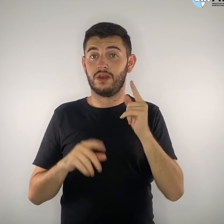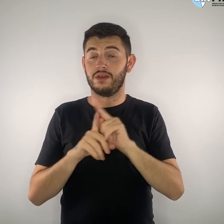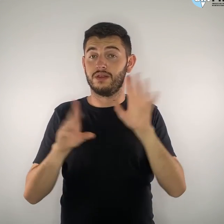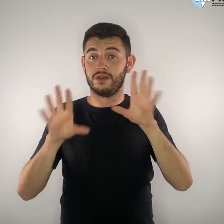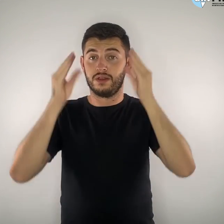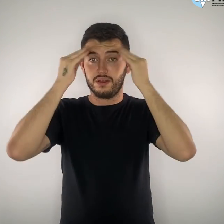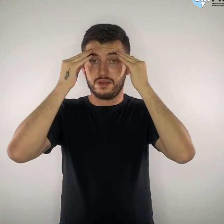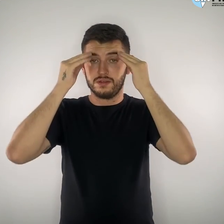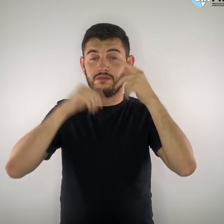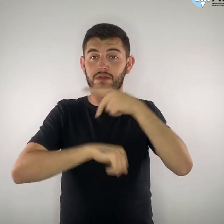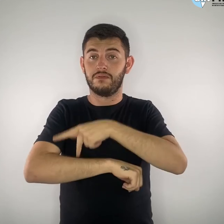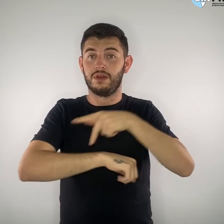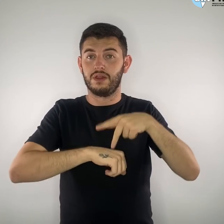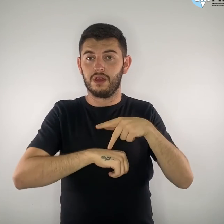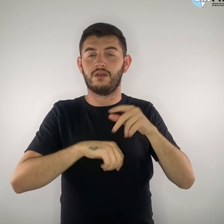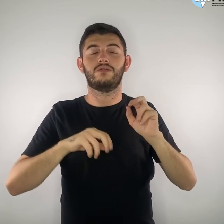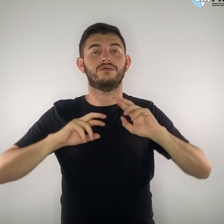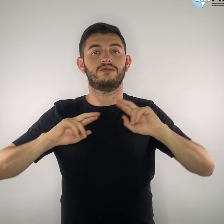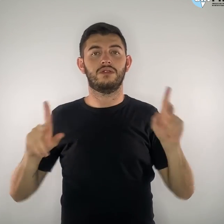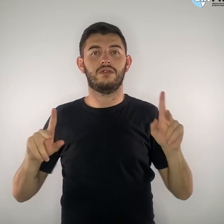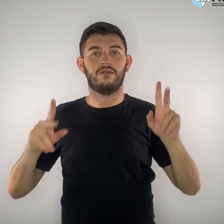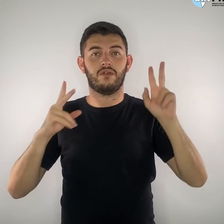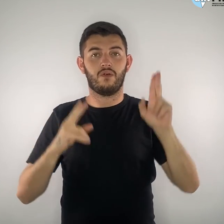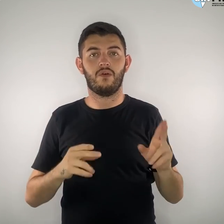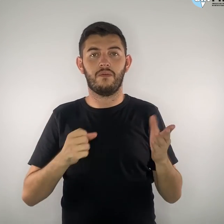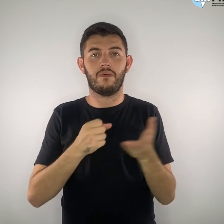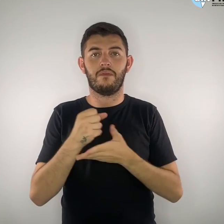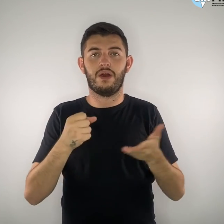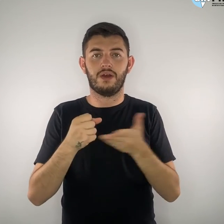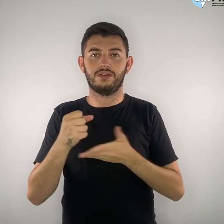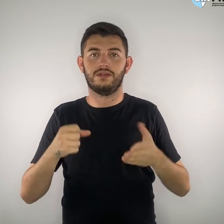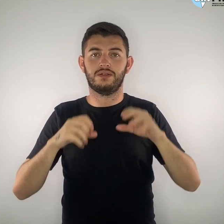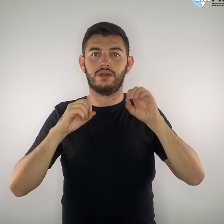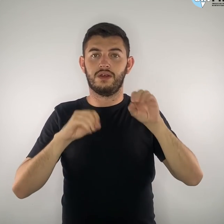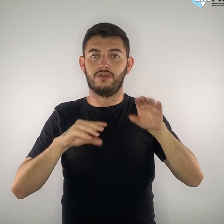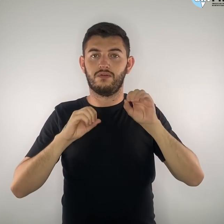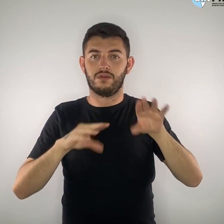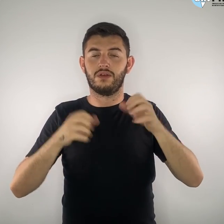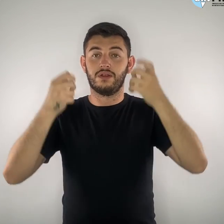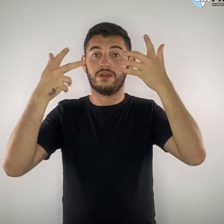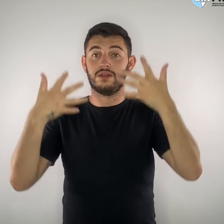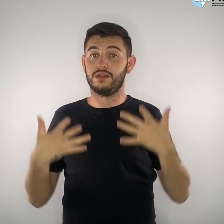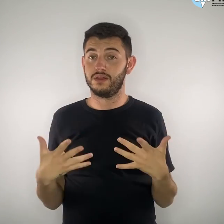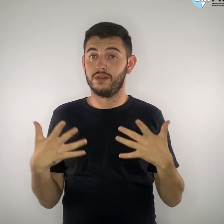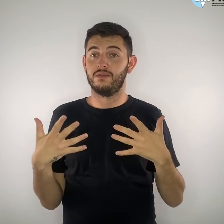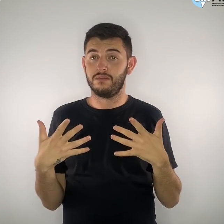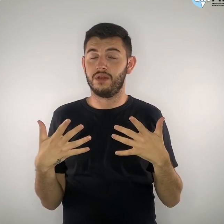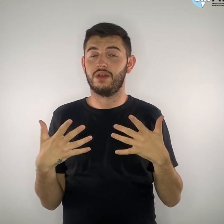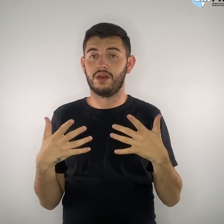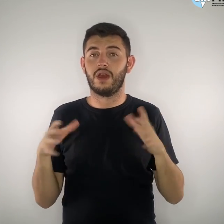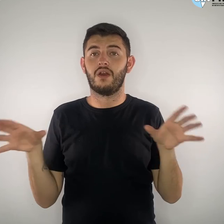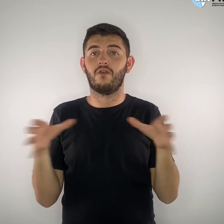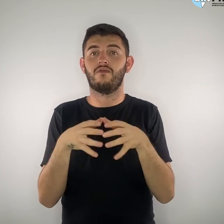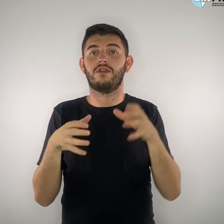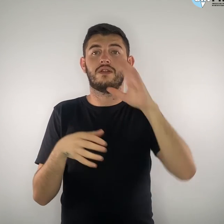pedagógicas como pilares da educação, afirma a Confederação Nacional dos